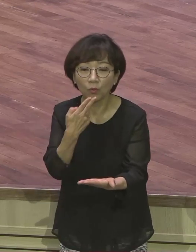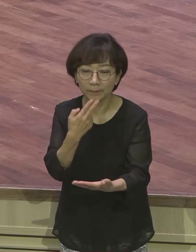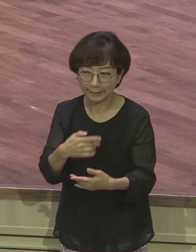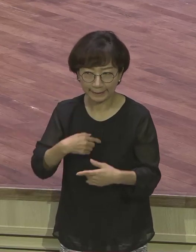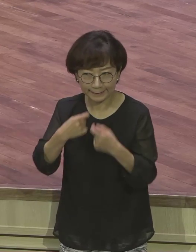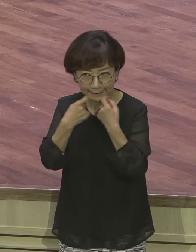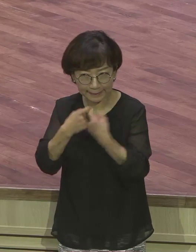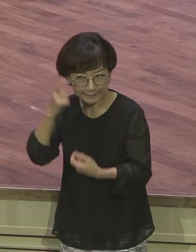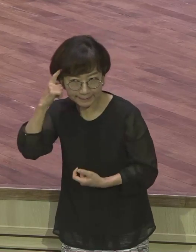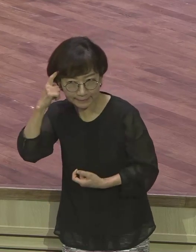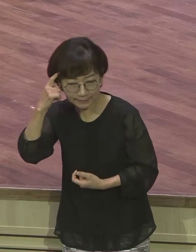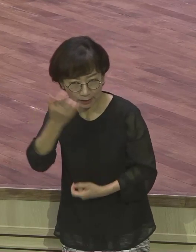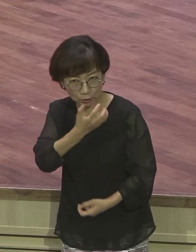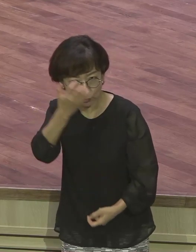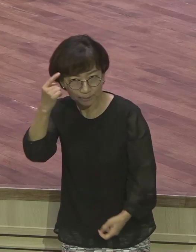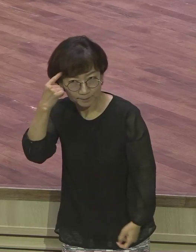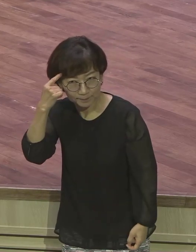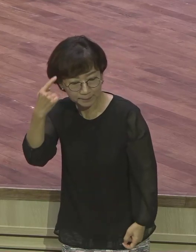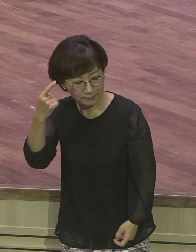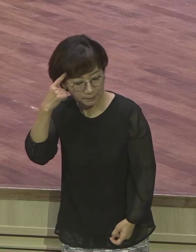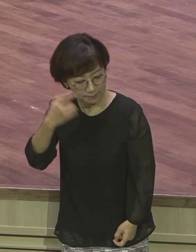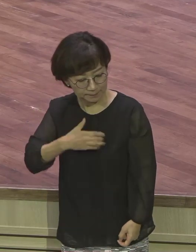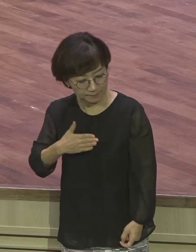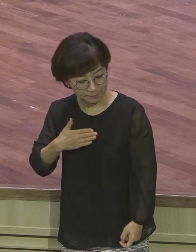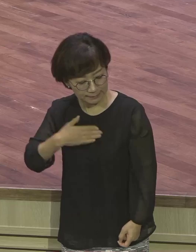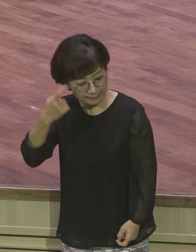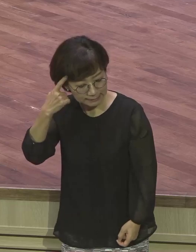자기 감정이 신비주의들